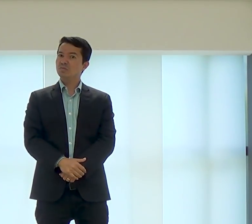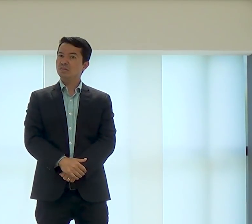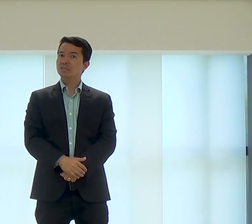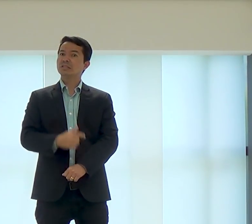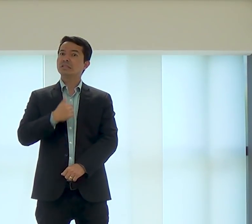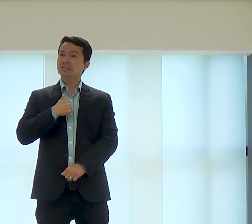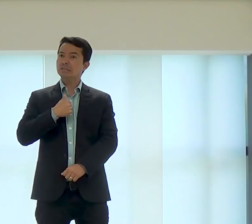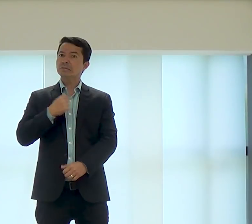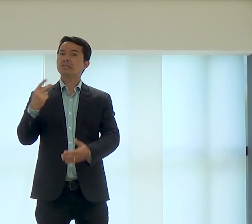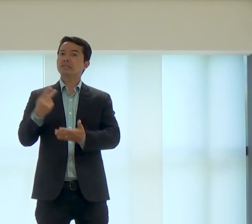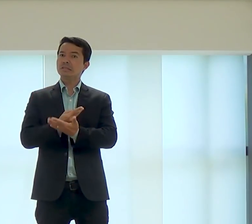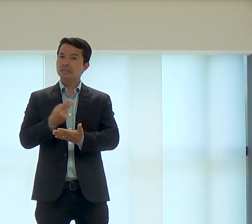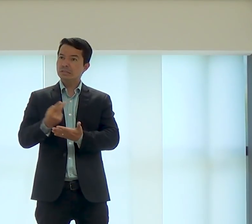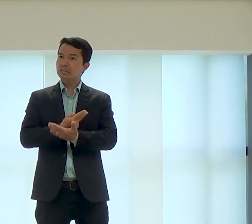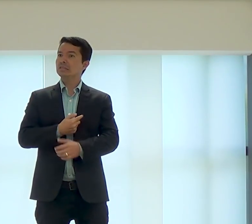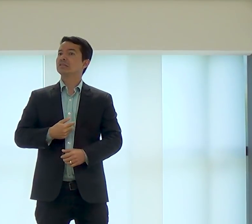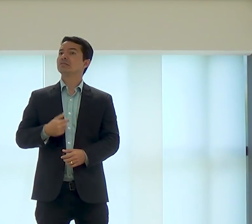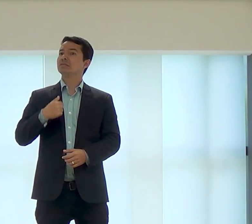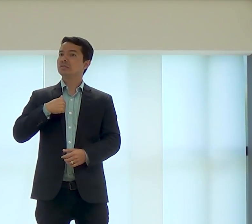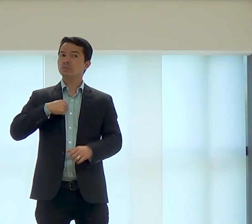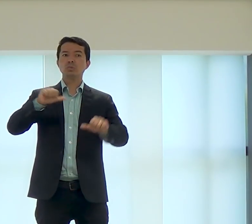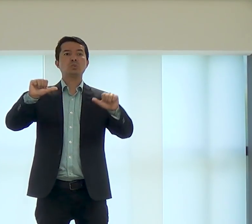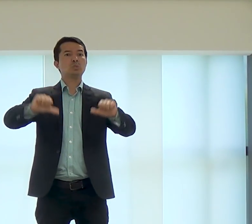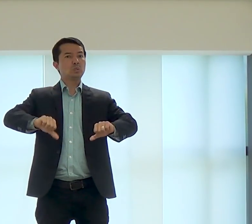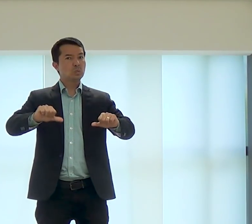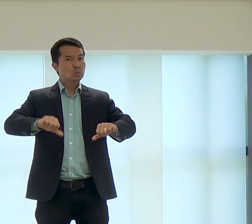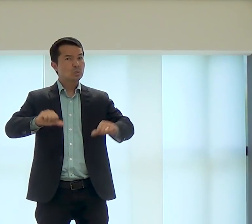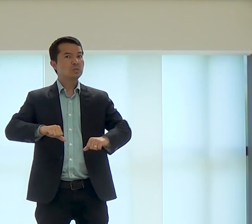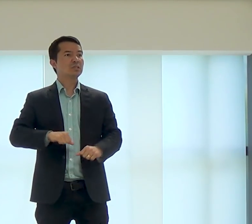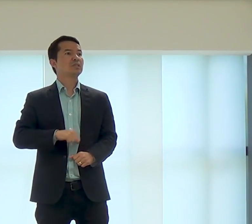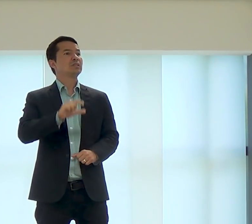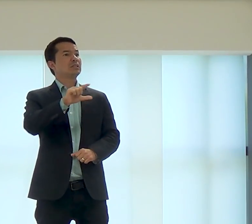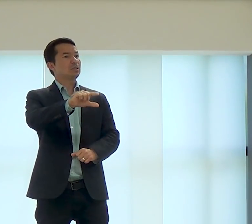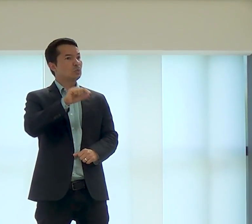falsas e eu senti que eu estava errada,